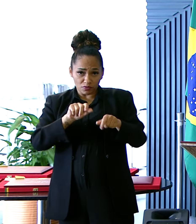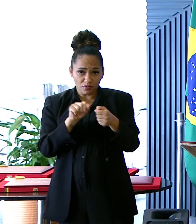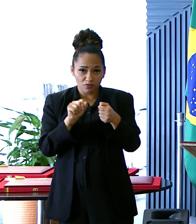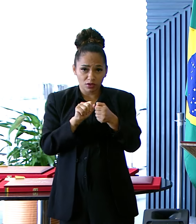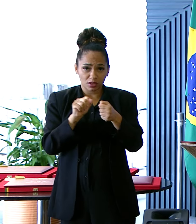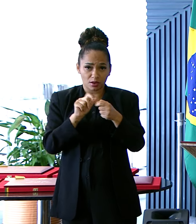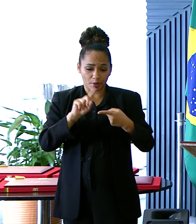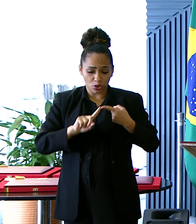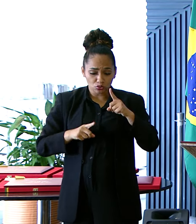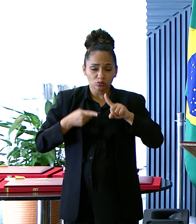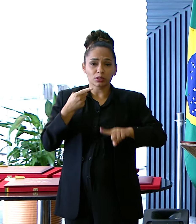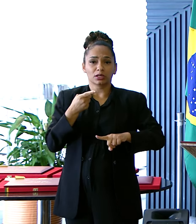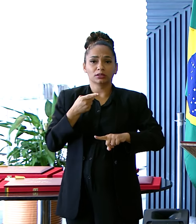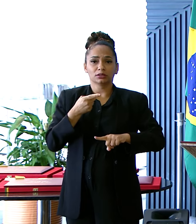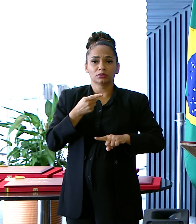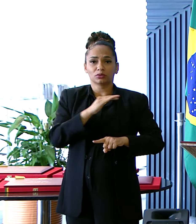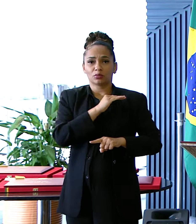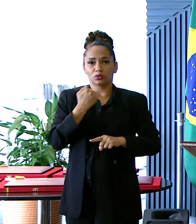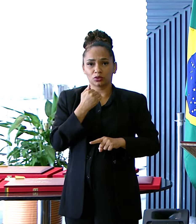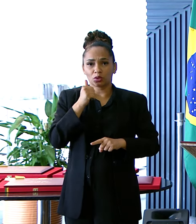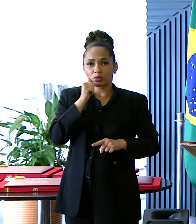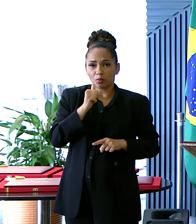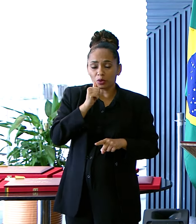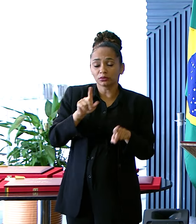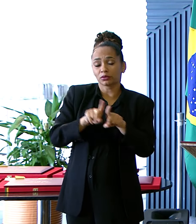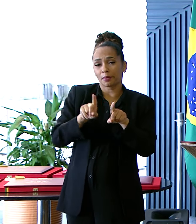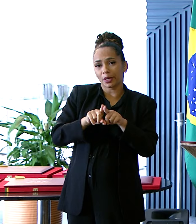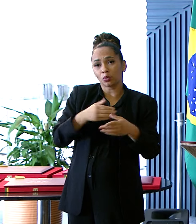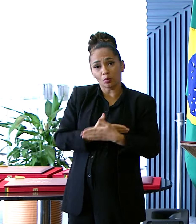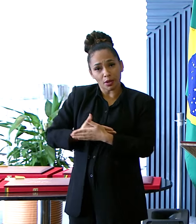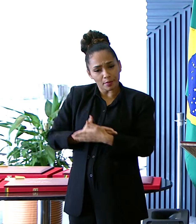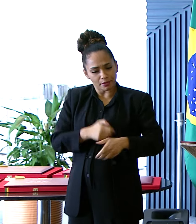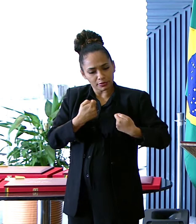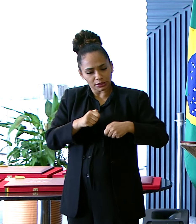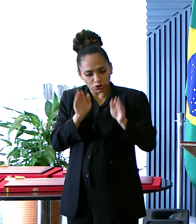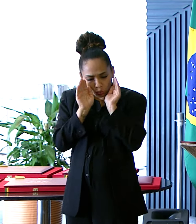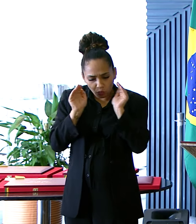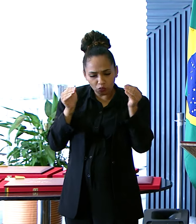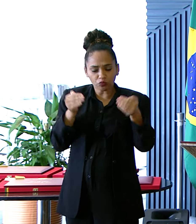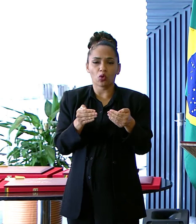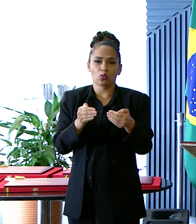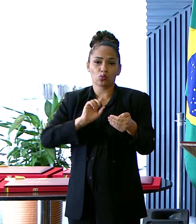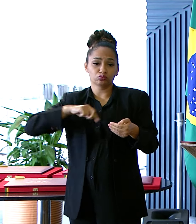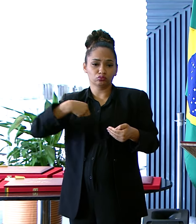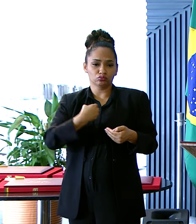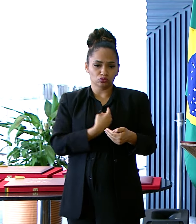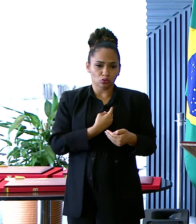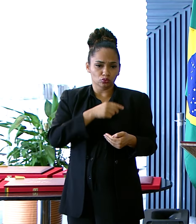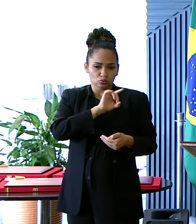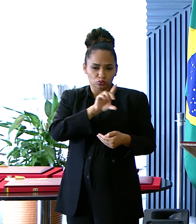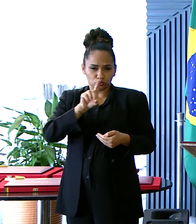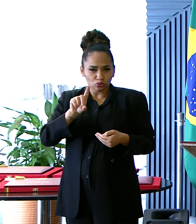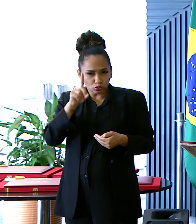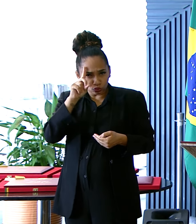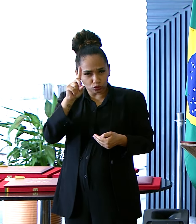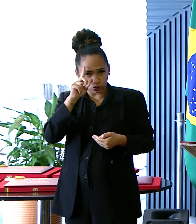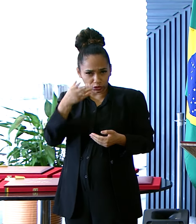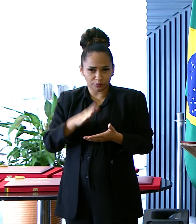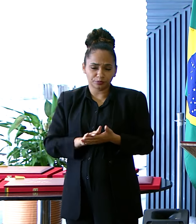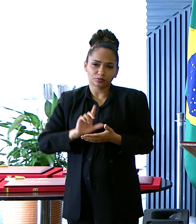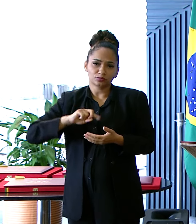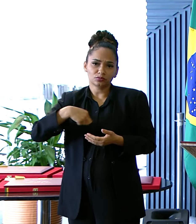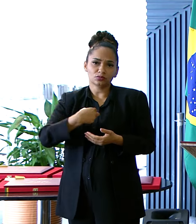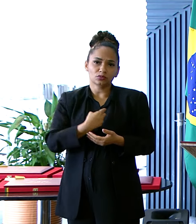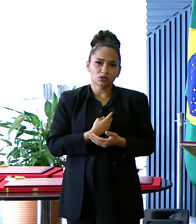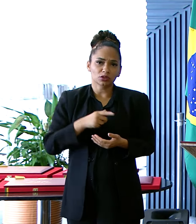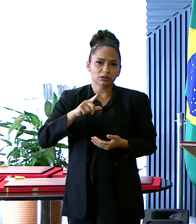superação Da mortalidade Materno Infantil Deve ser Um objetivo Nosso Em cada dia Problemas Que